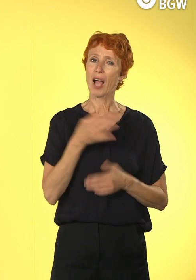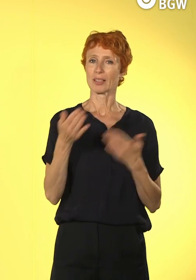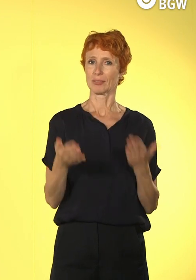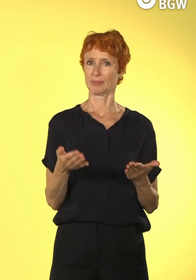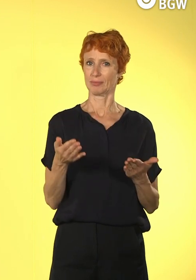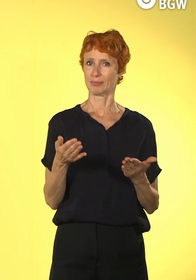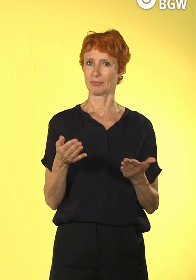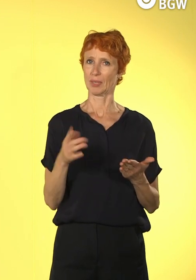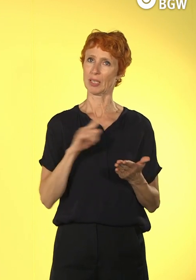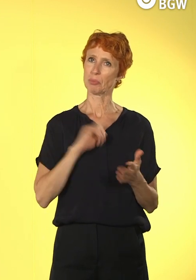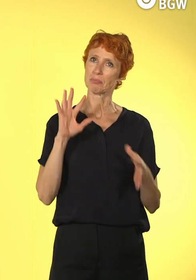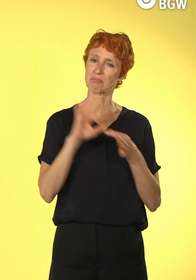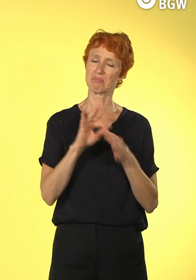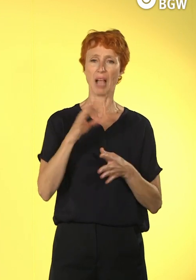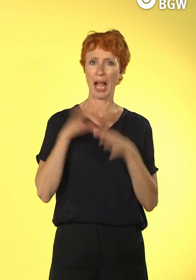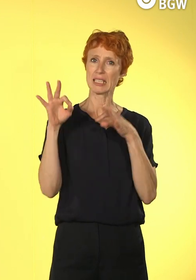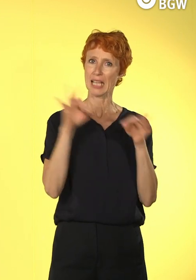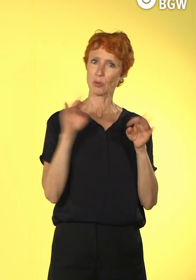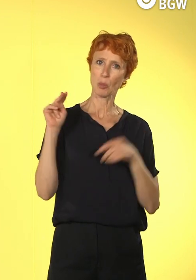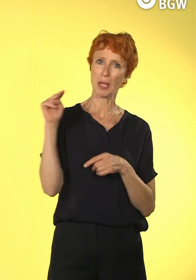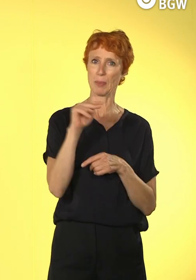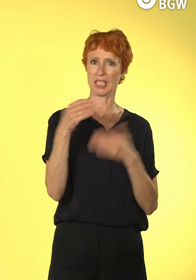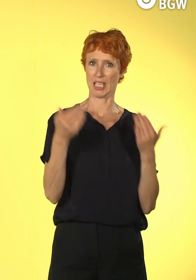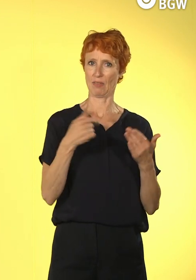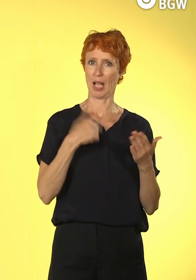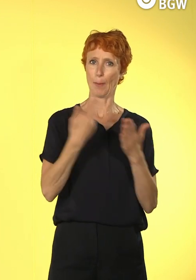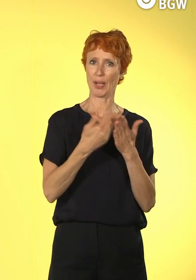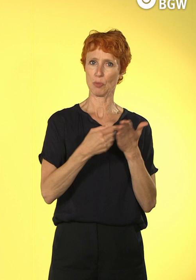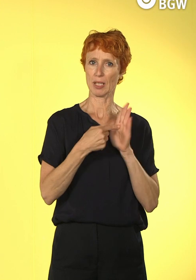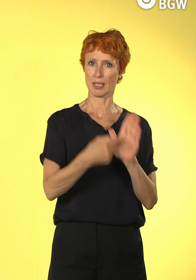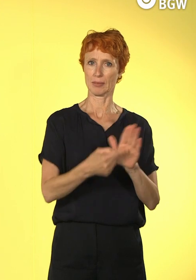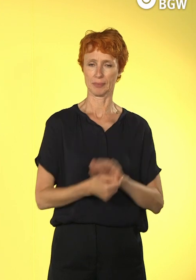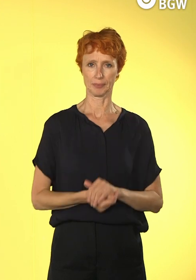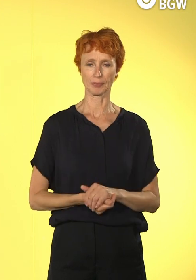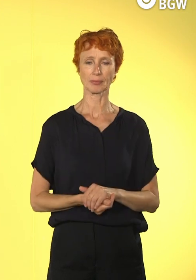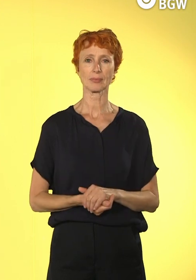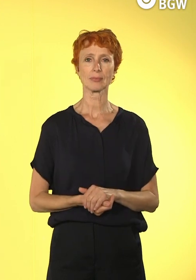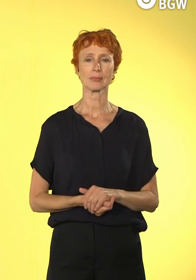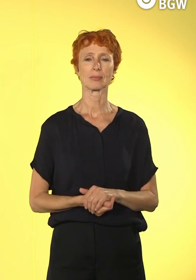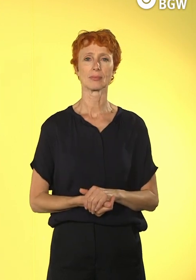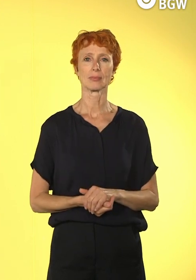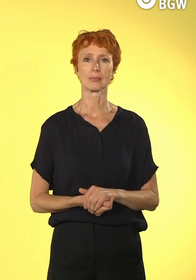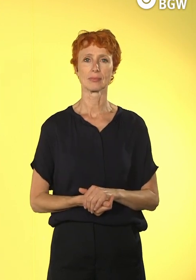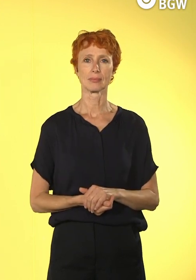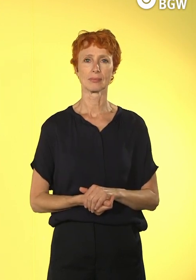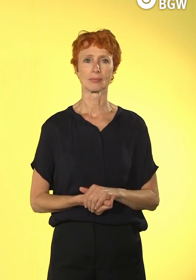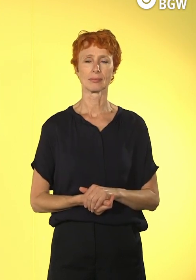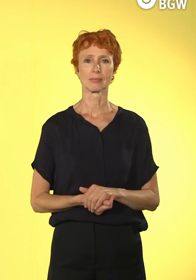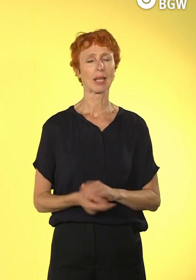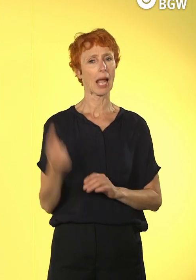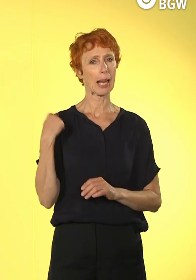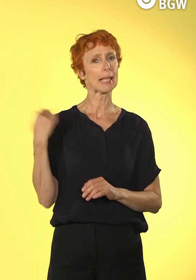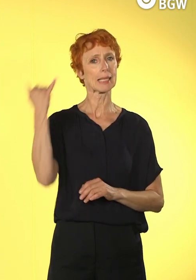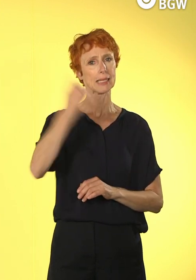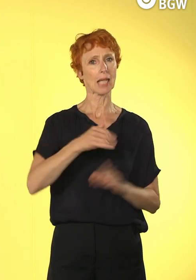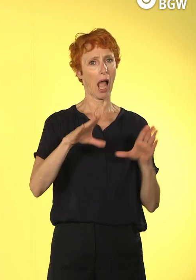ich vielleicht mal aus Leitungssicht ein kleines Beispiel geben. Wir waren Anfang März letzten Jahres